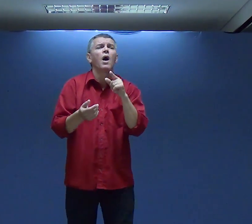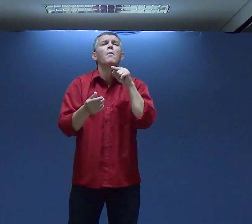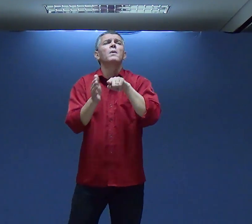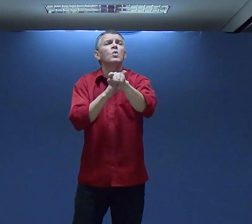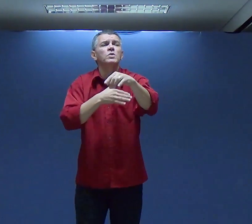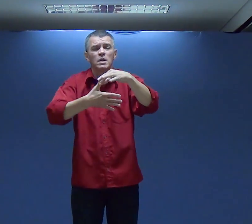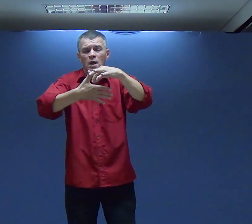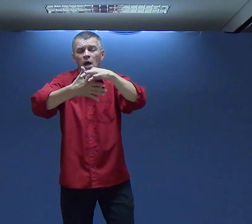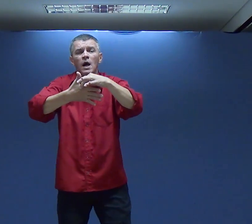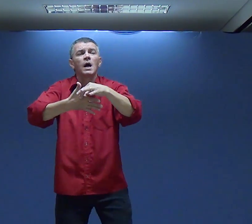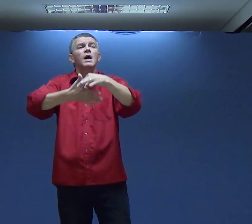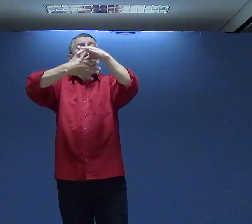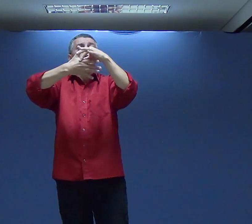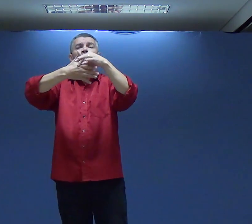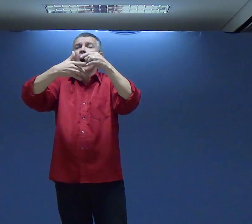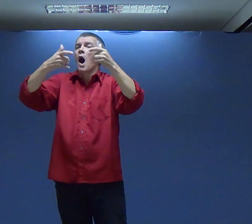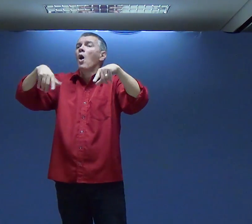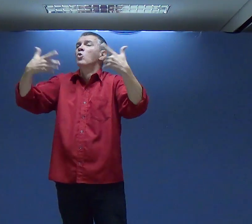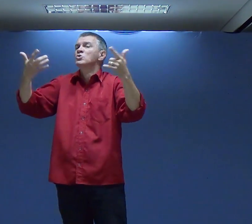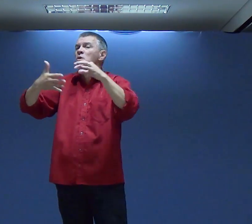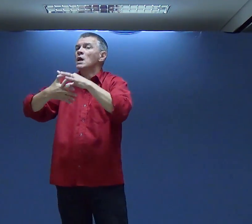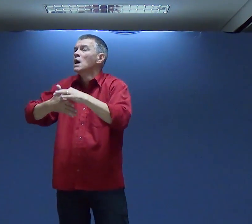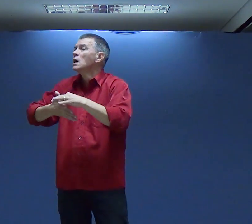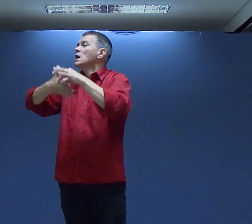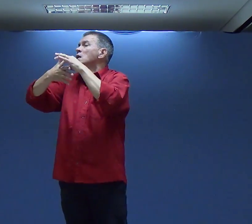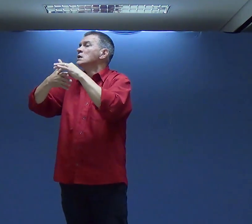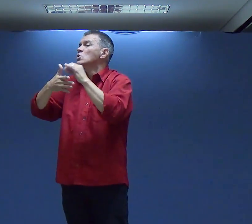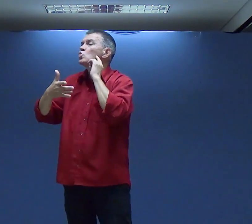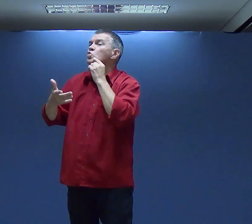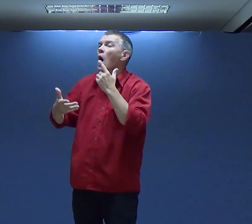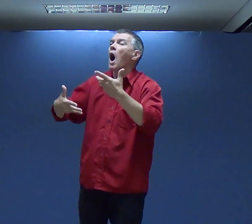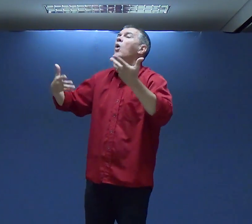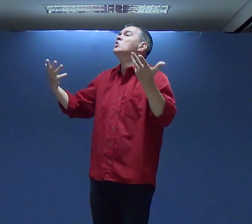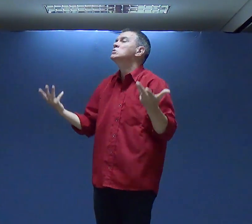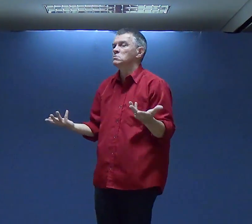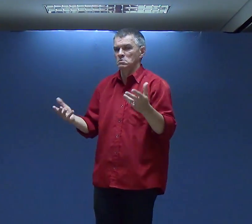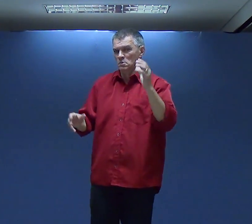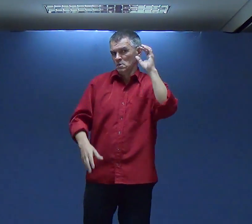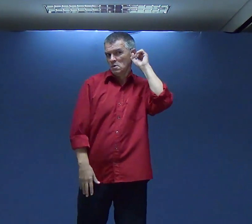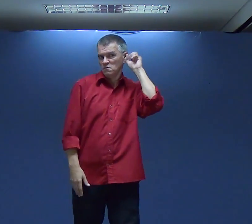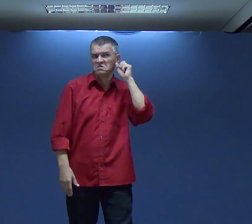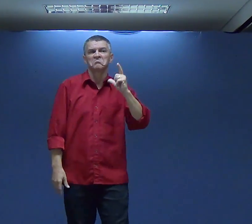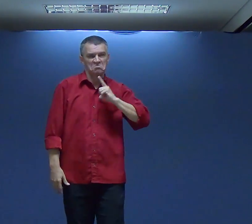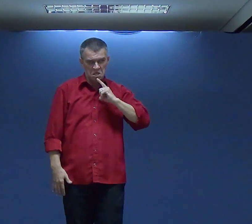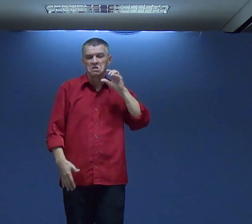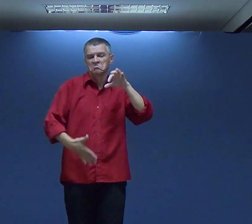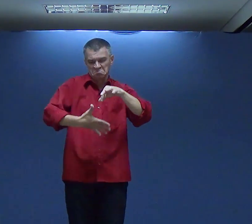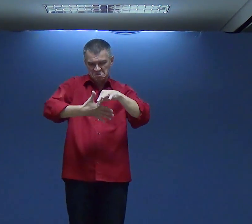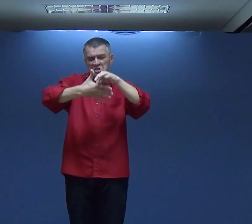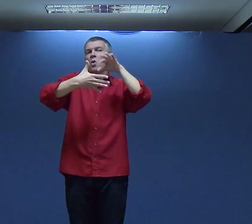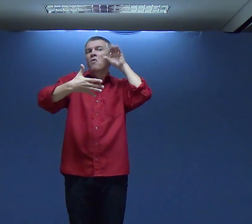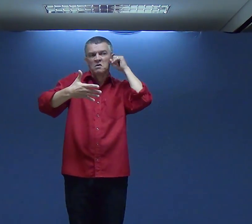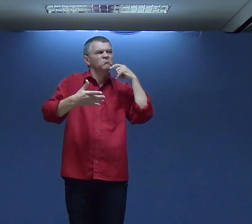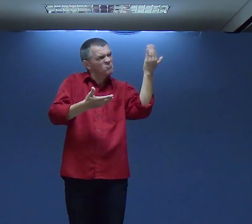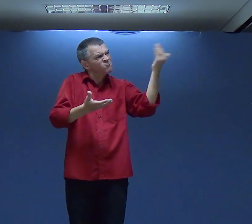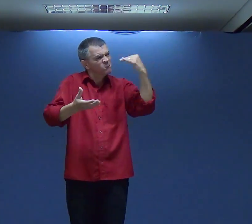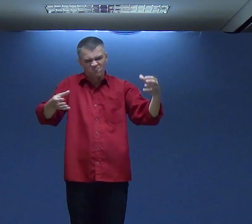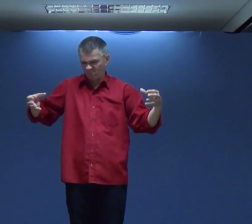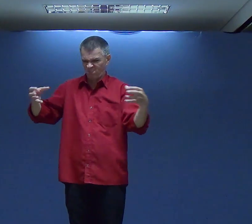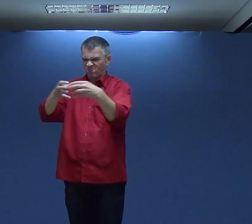Convidar Chamar Onde Que são Nossos líderes Surdos Temos Líderes Ouvintes Tá